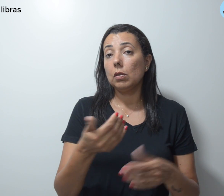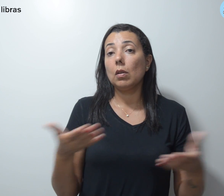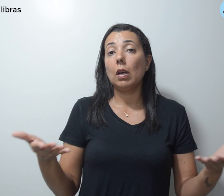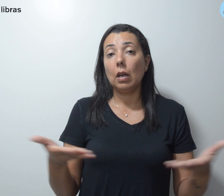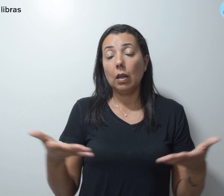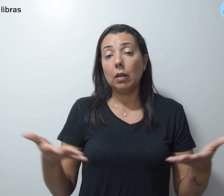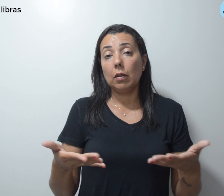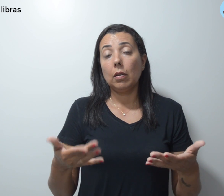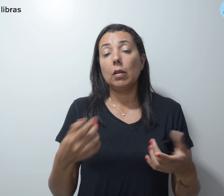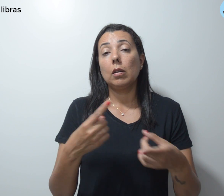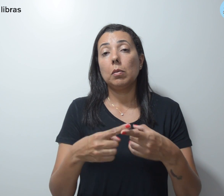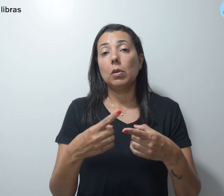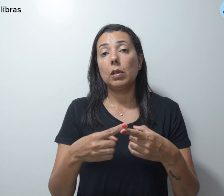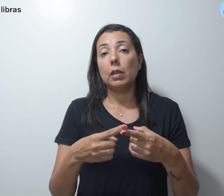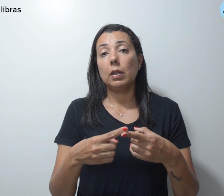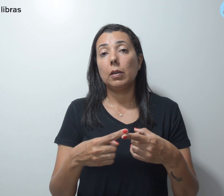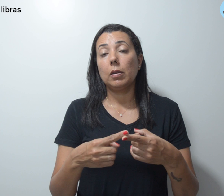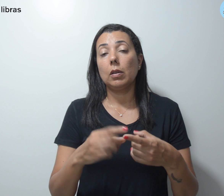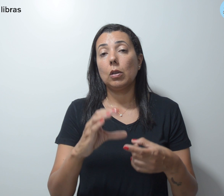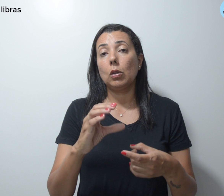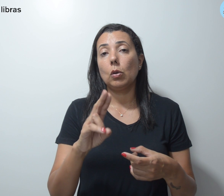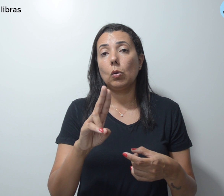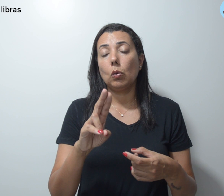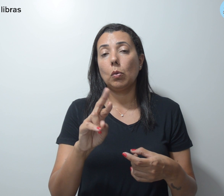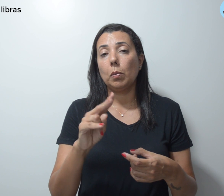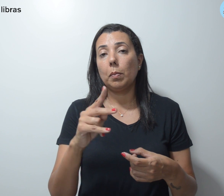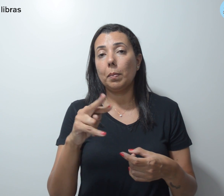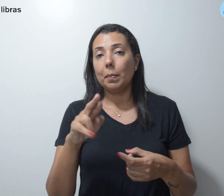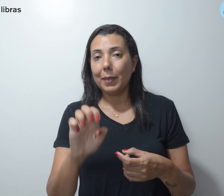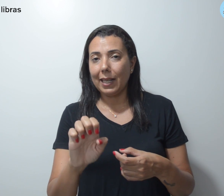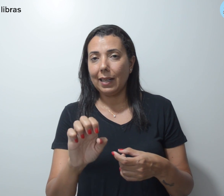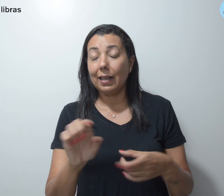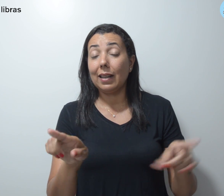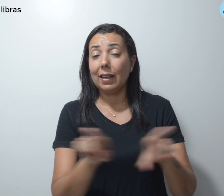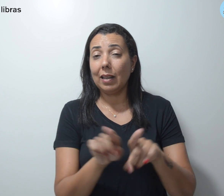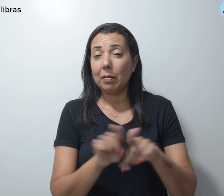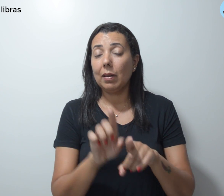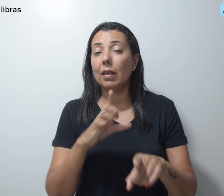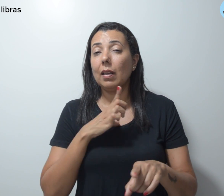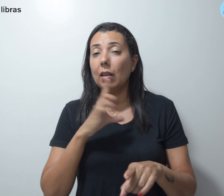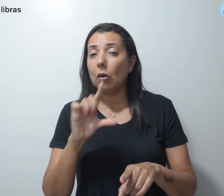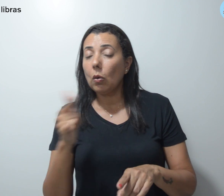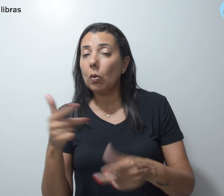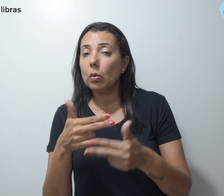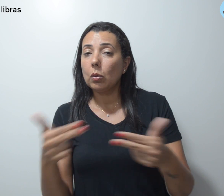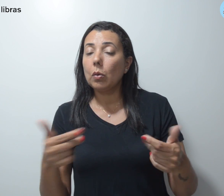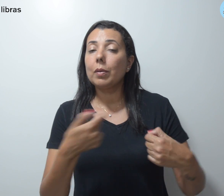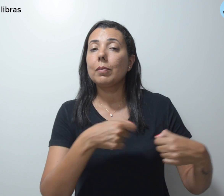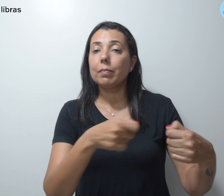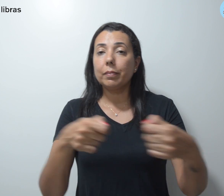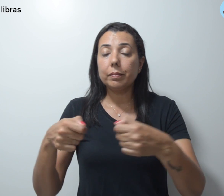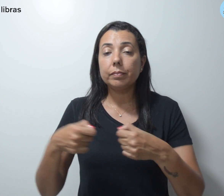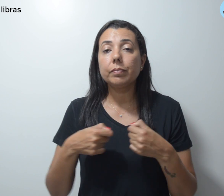a CUPRE e demais providências que se fizerem necessárias à